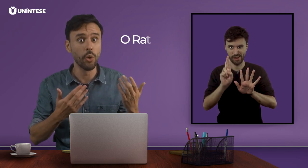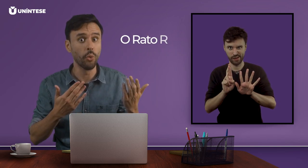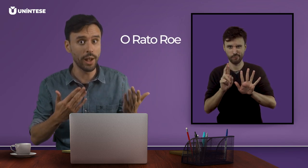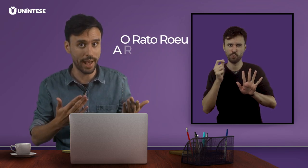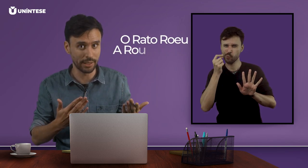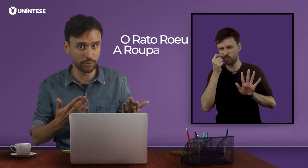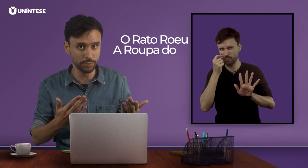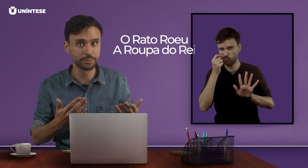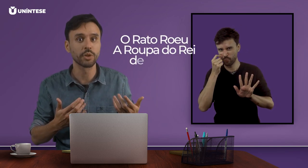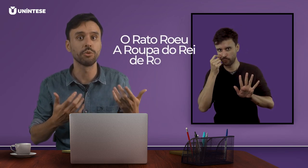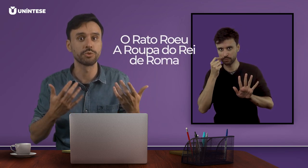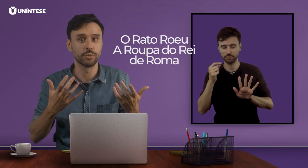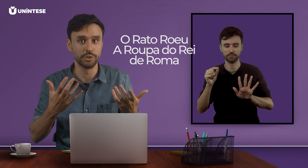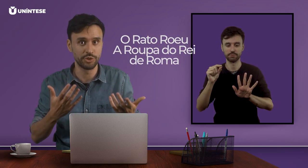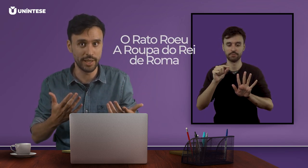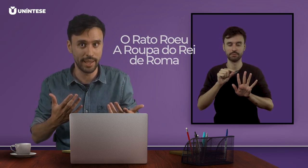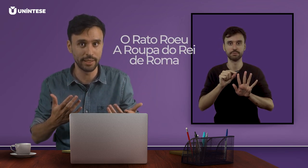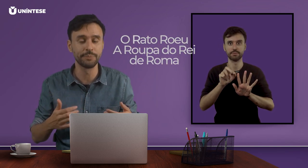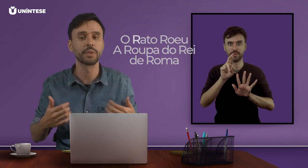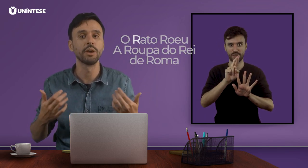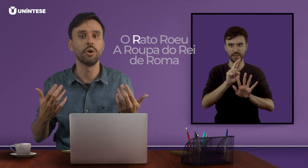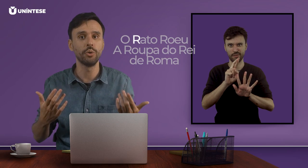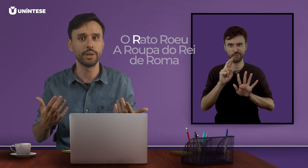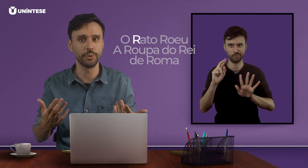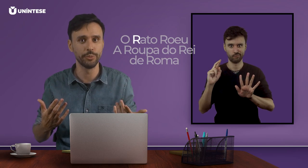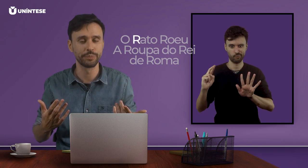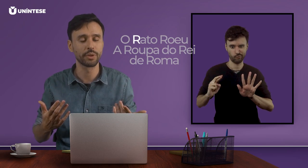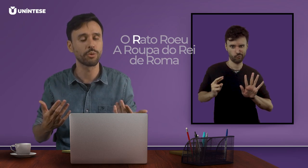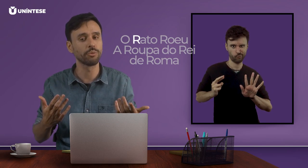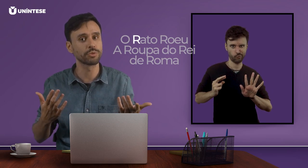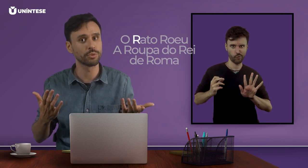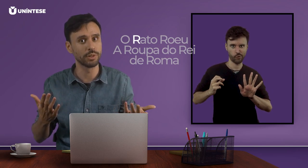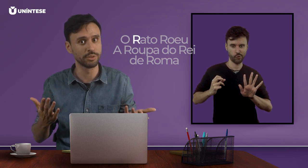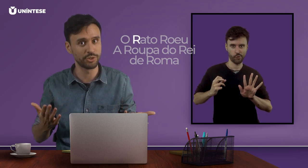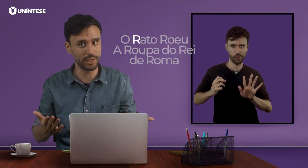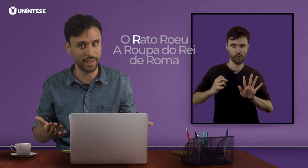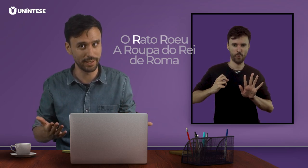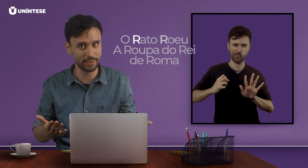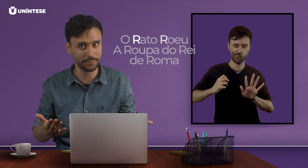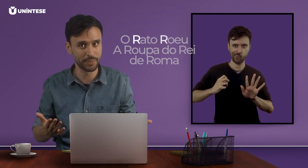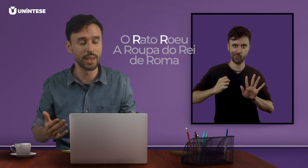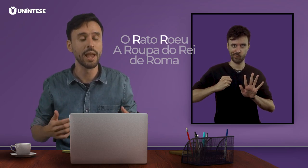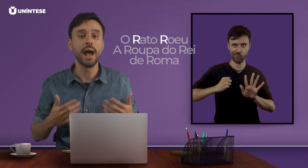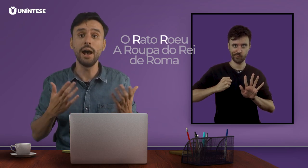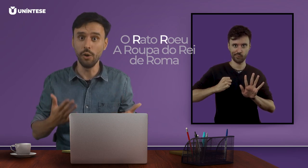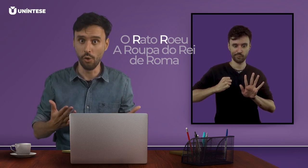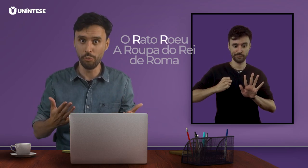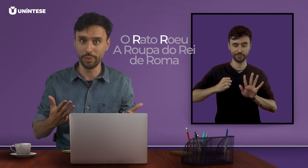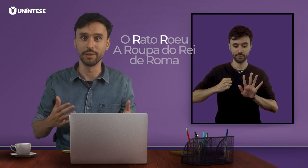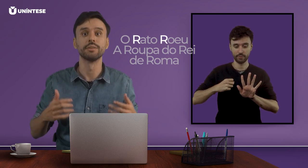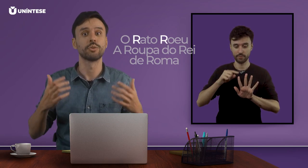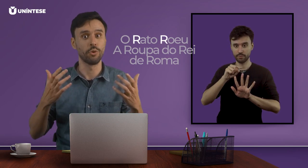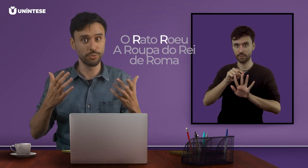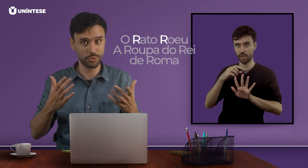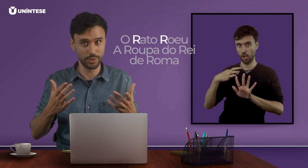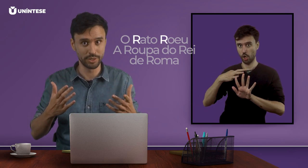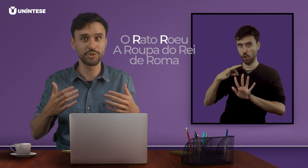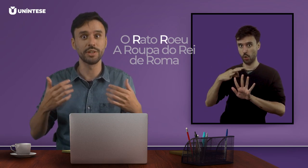O rato, consoante R, roeu, consoante R, a roupa, consoante